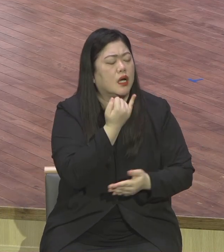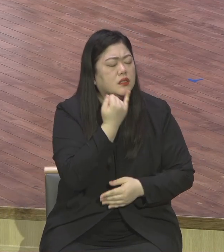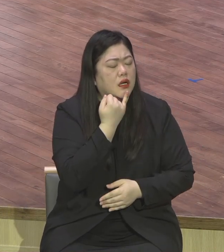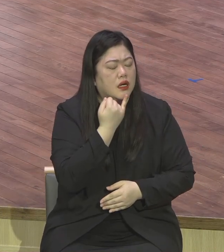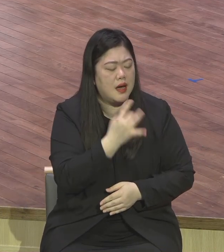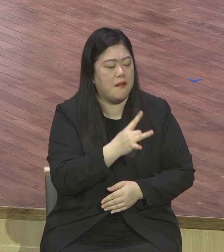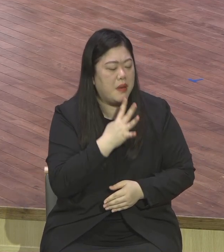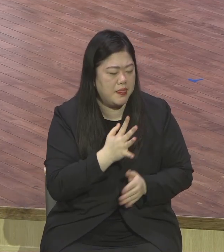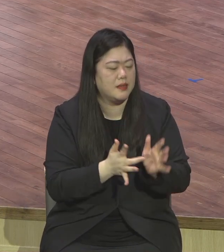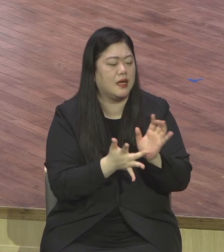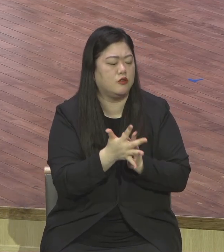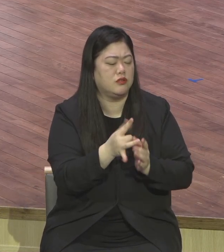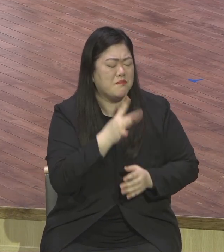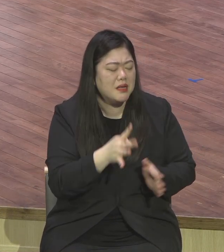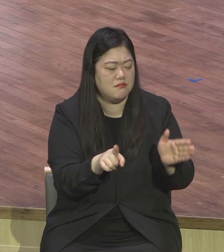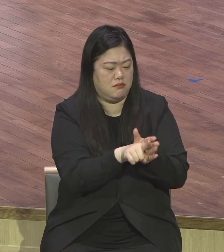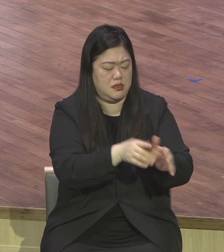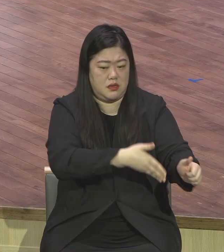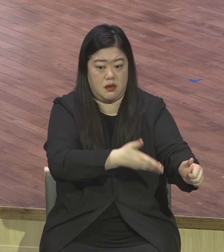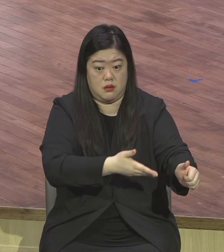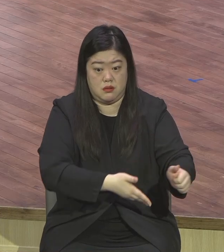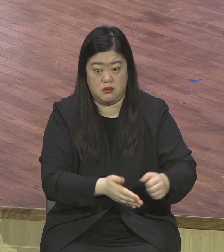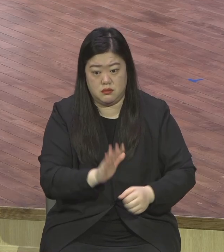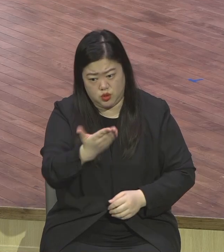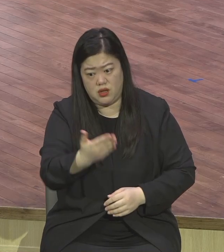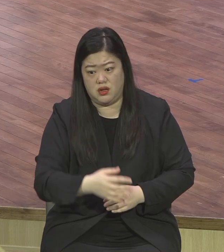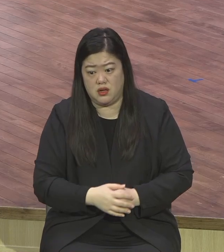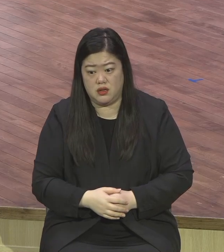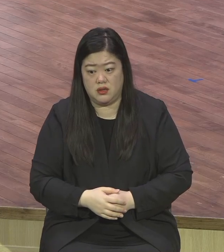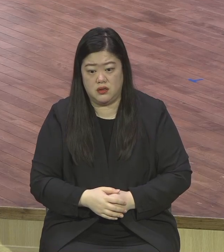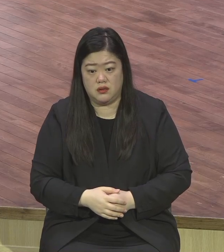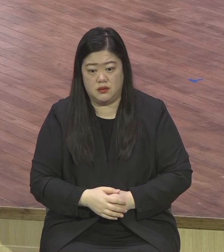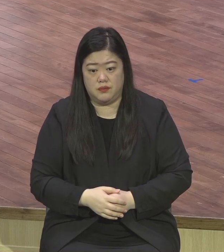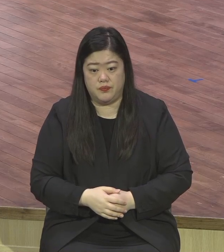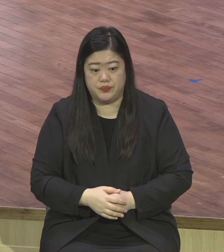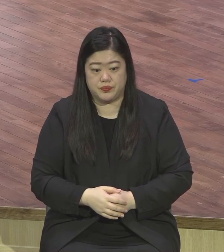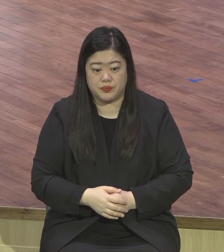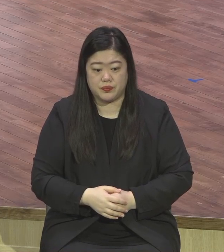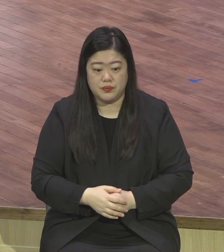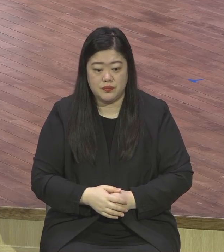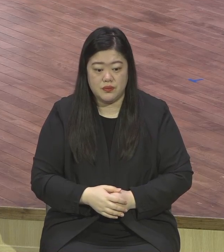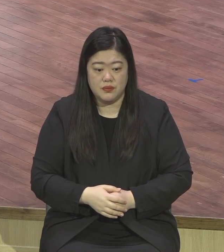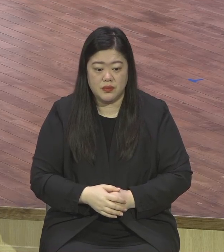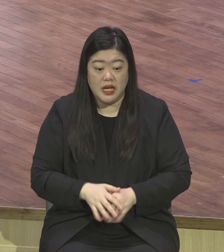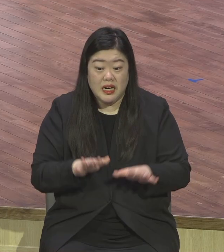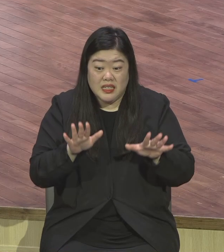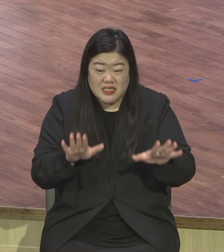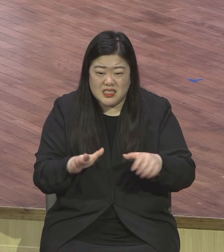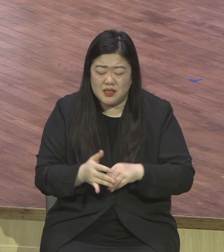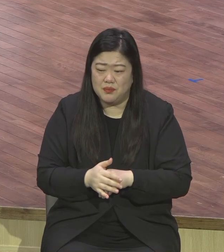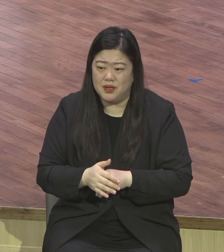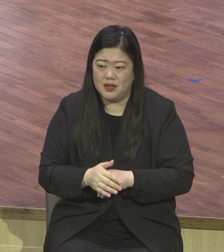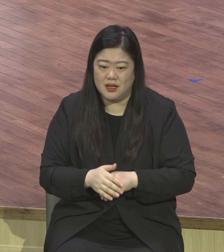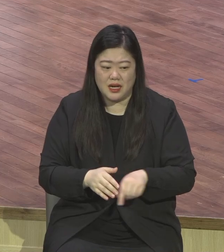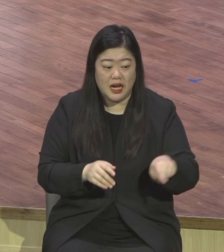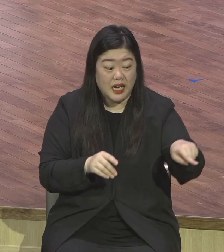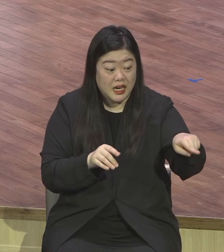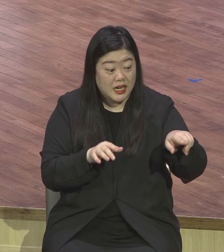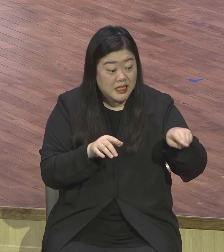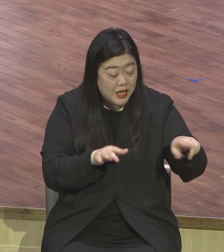당신이 유행과 터널 보다도 기독의 방식이 털질 거야 그리고 시간 되면 예배들이 나올 거야 그걸 뒤에 이야기고